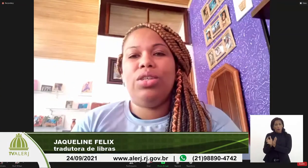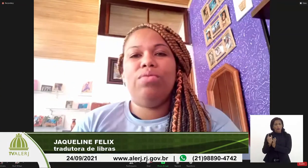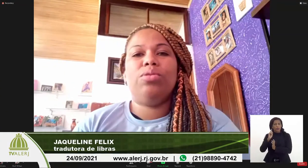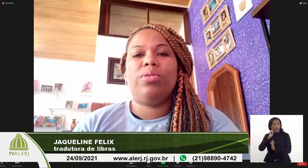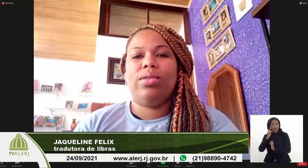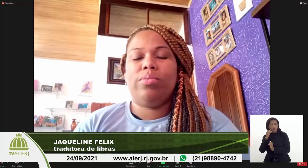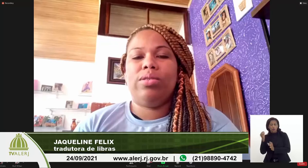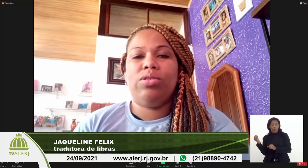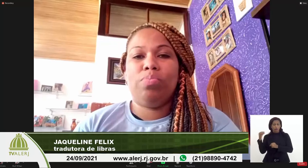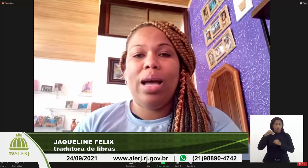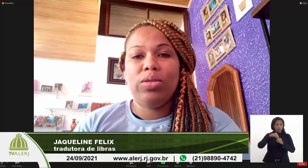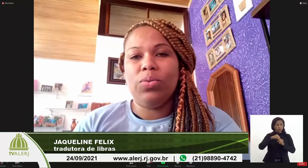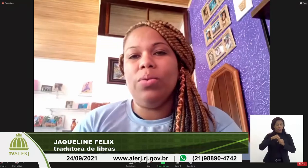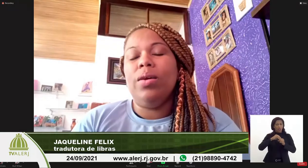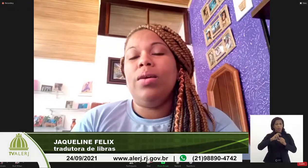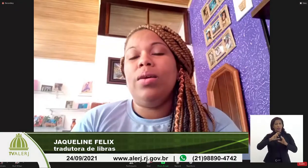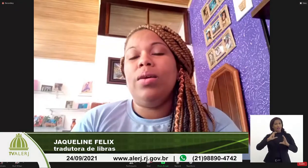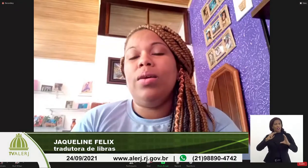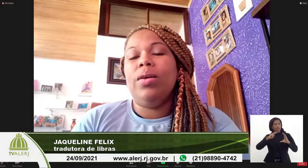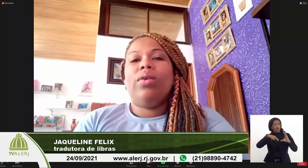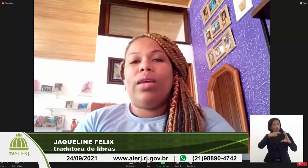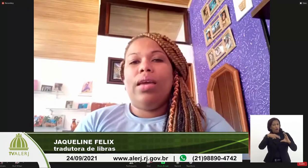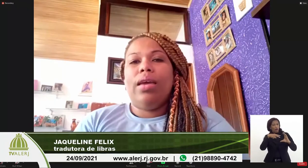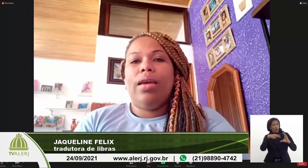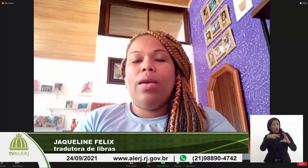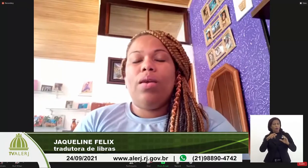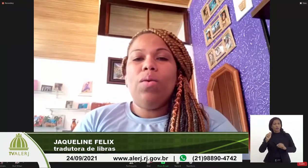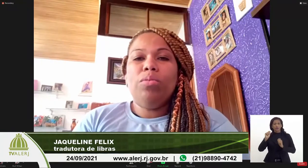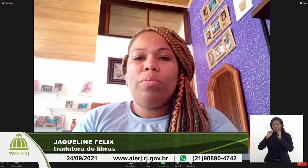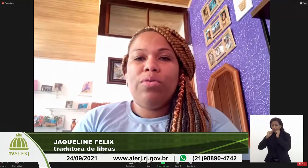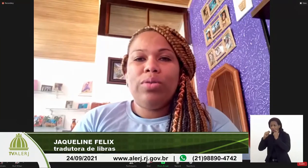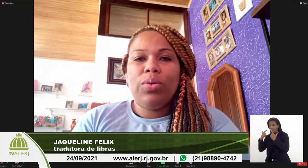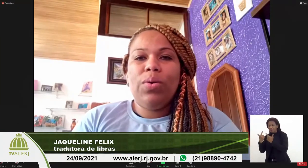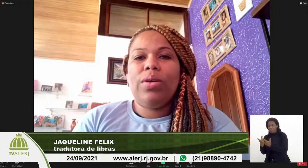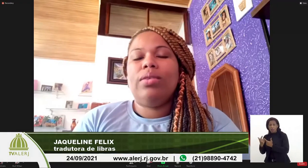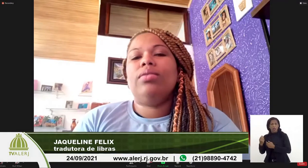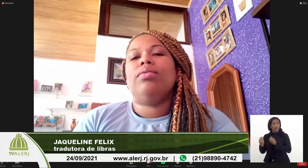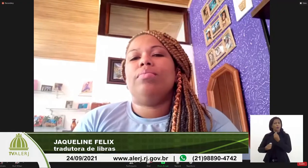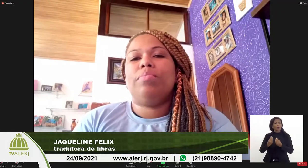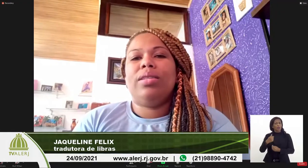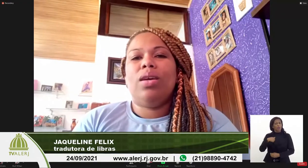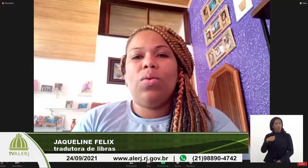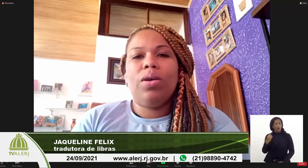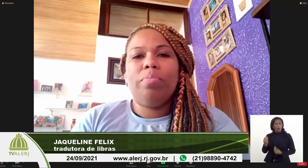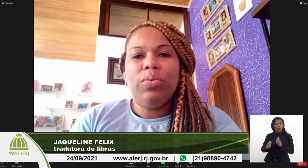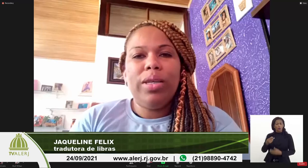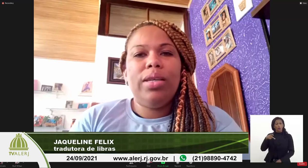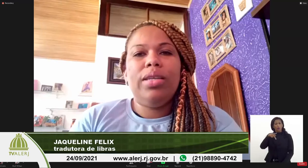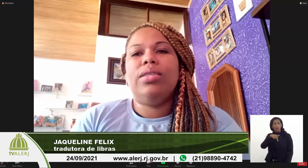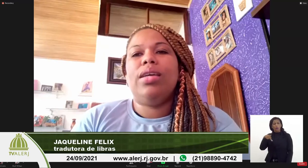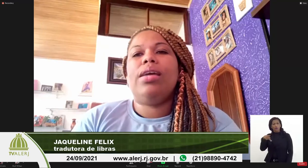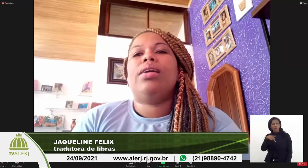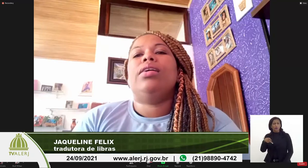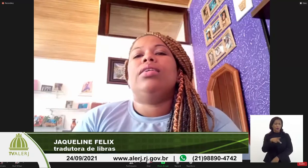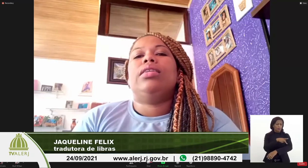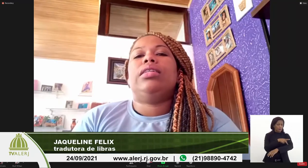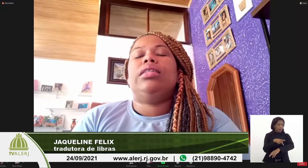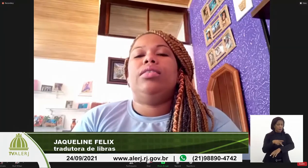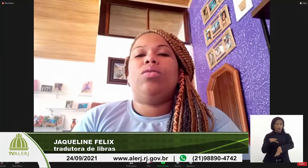legislativas, para esse espaço, porque eu, como professora, pedagoga pelo INIS,